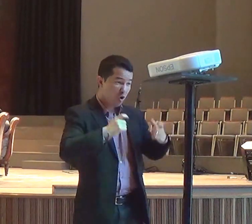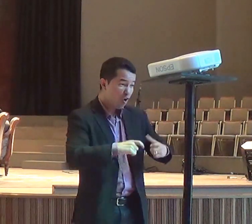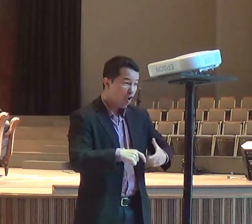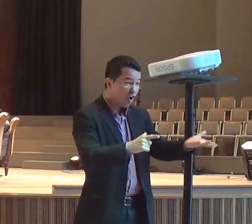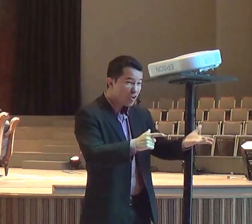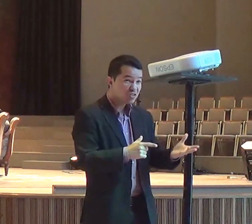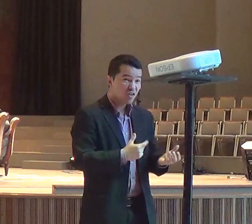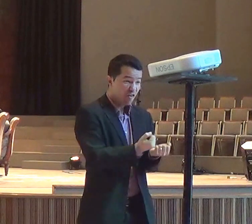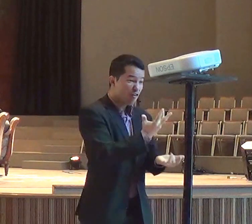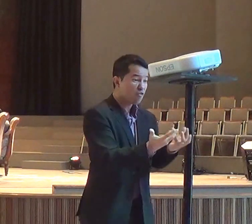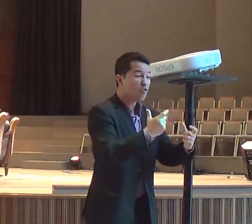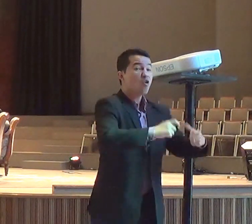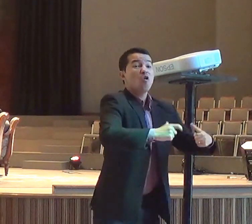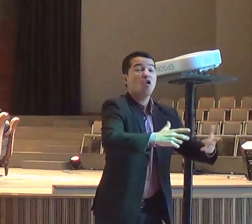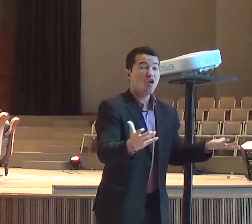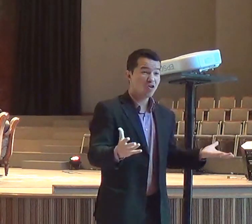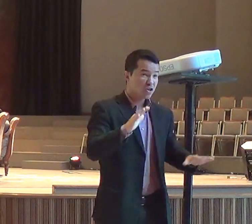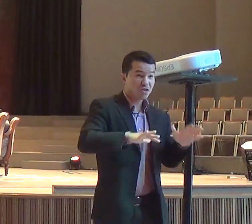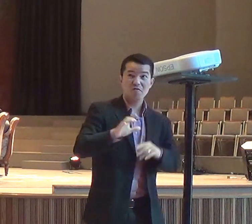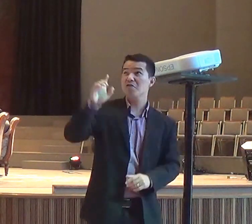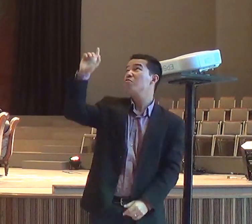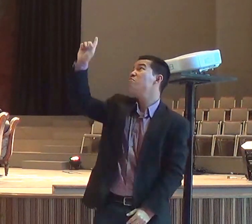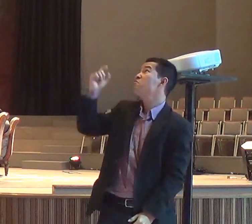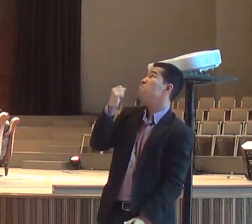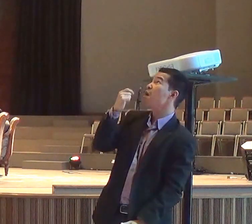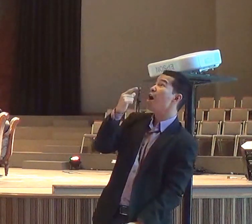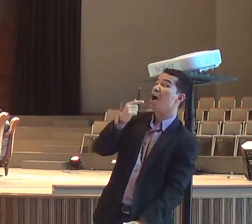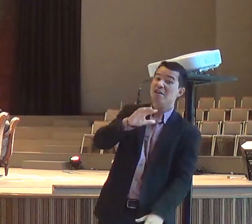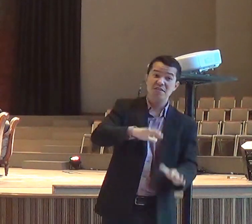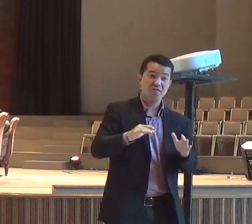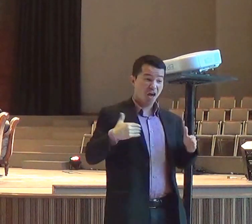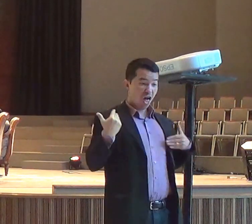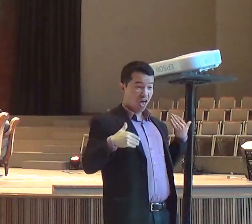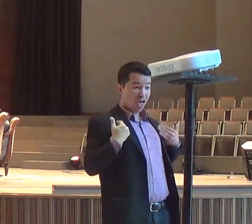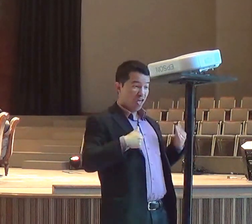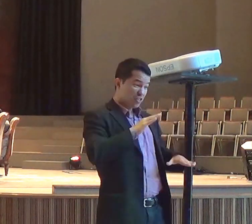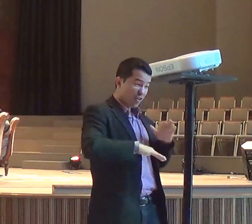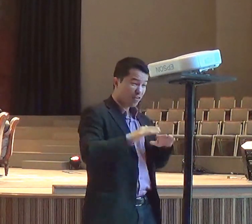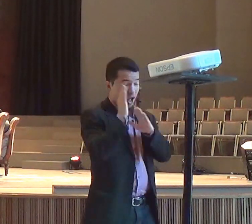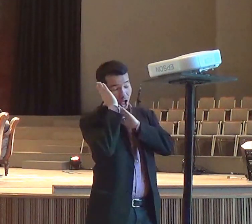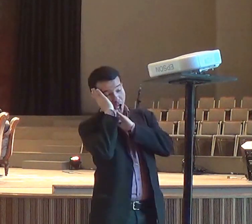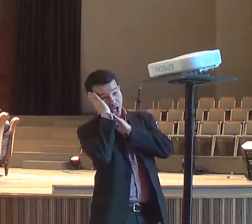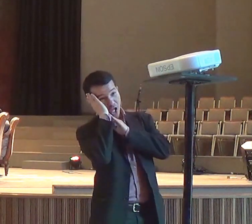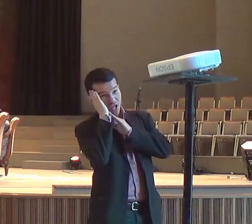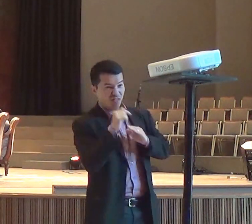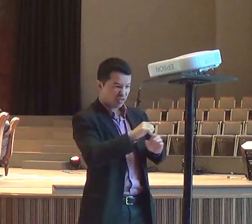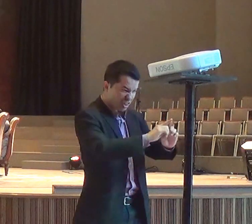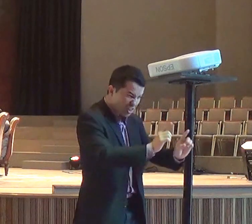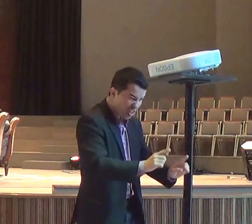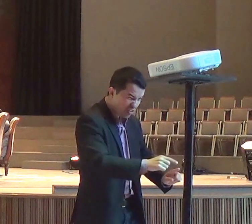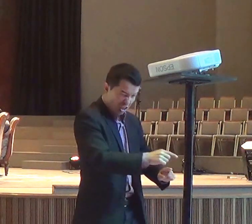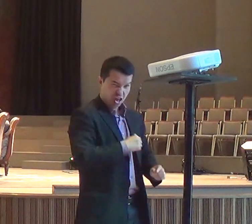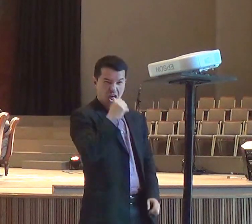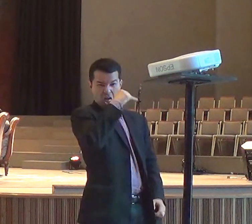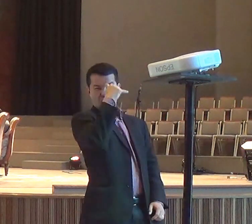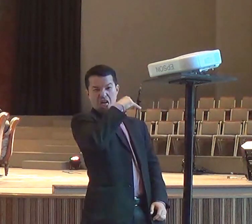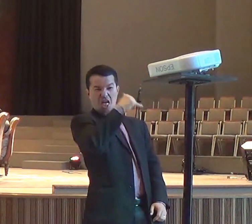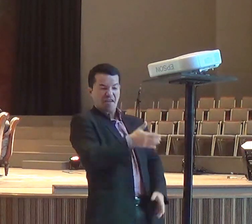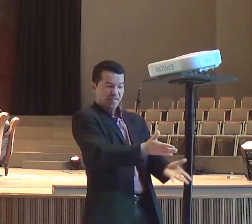sabe está meditando, ou ocupado, ou viajando, talvez esteja dormido, e precise ser despertado. E então passaram a